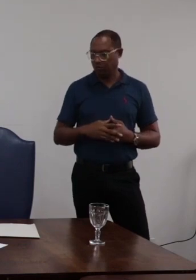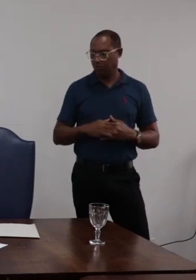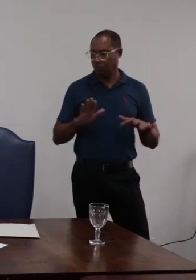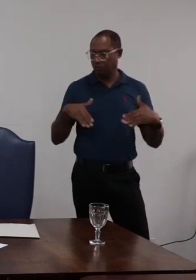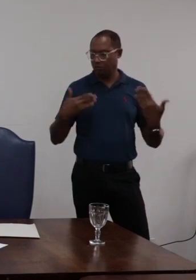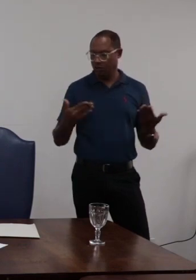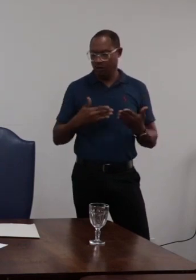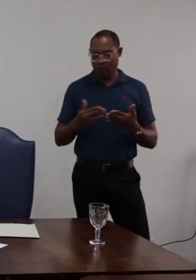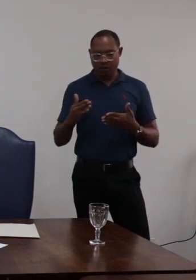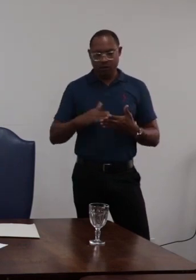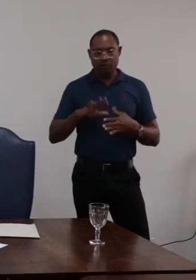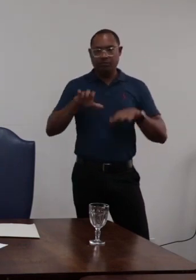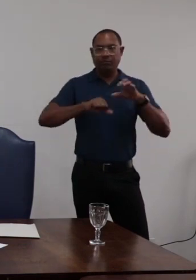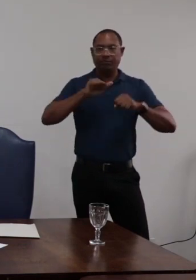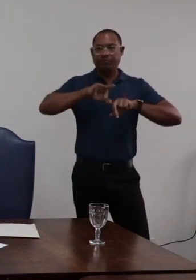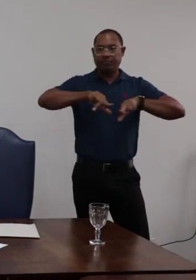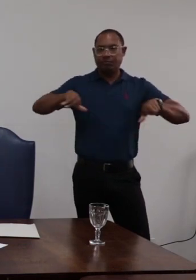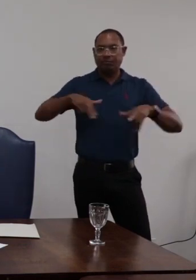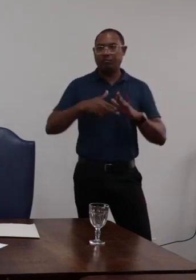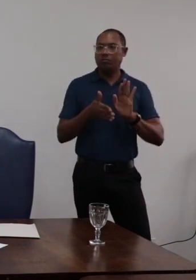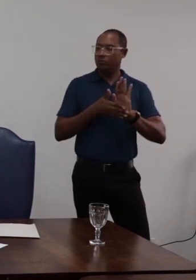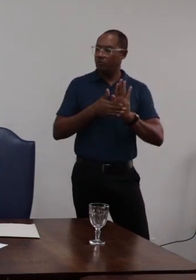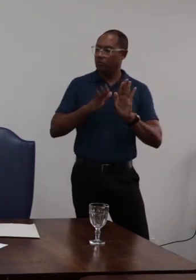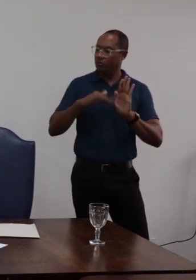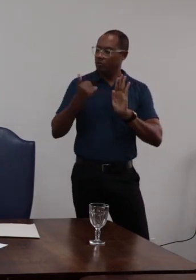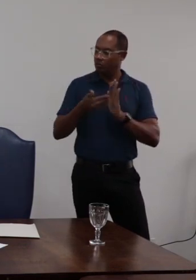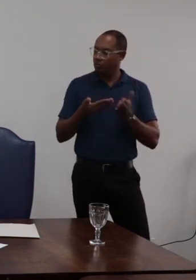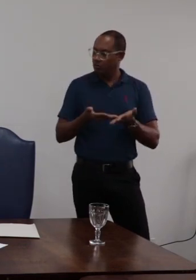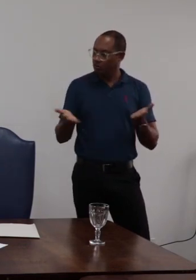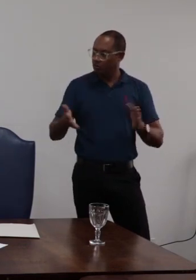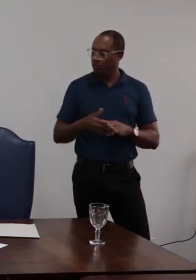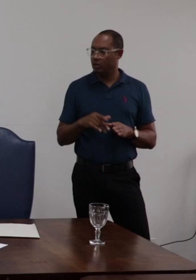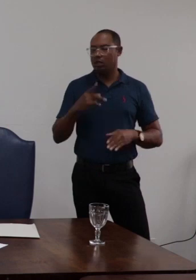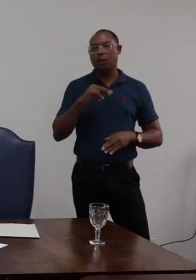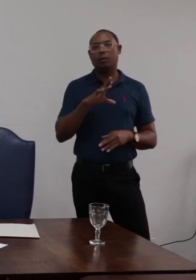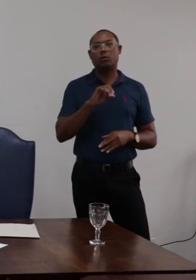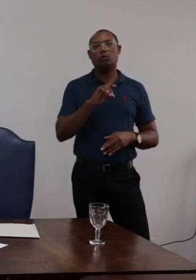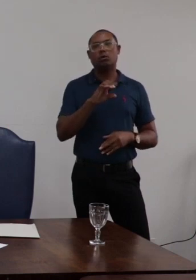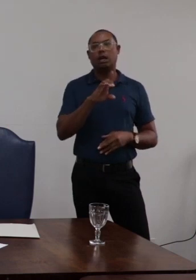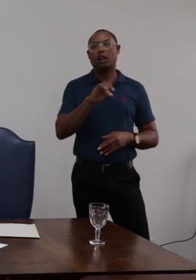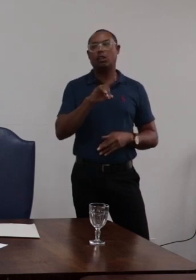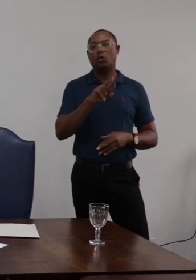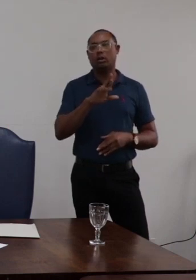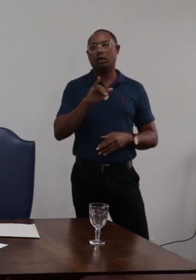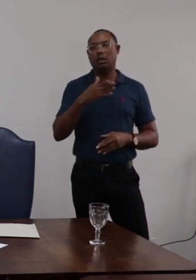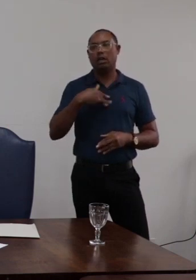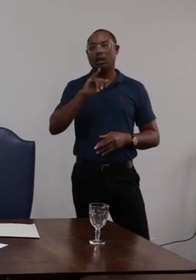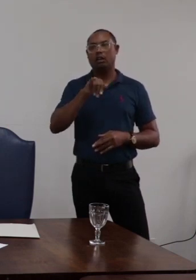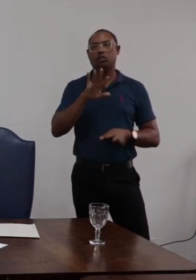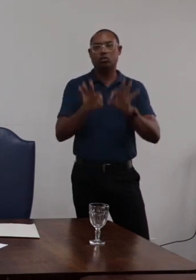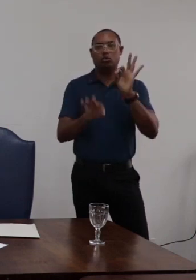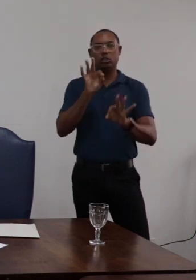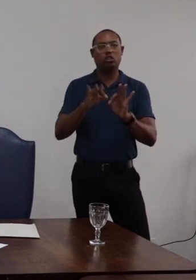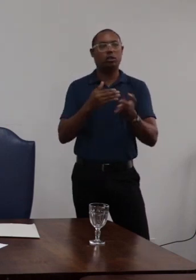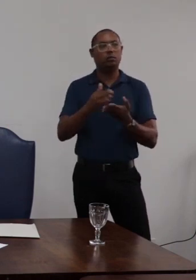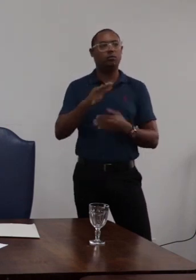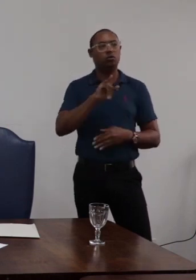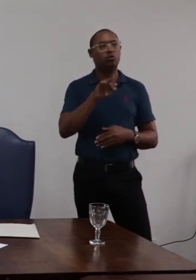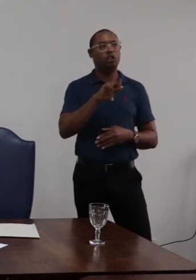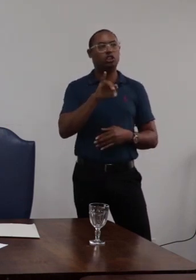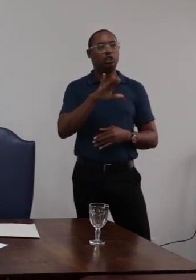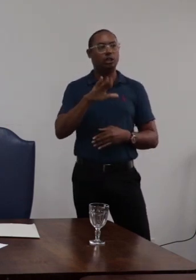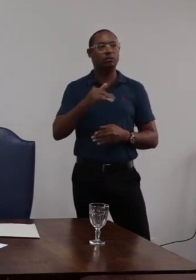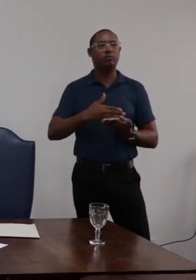foi substanciado para aparecer sobretudo da Procuradoria Jurídica então estamos aguardando tempo para que a comissão possa